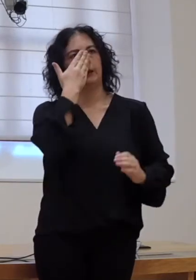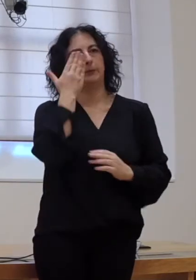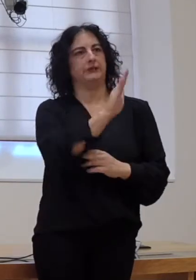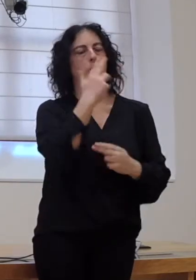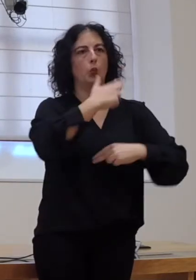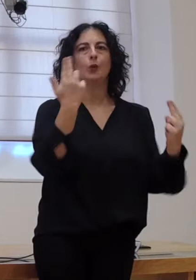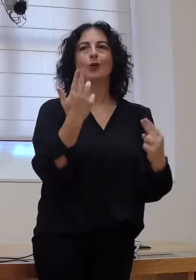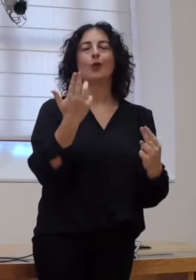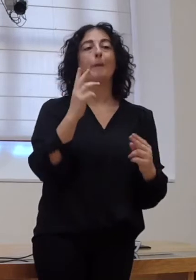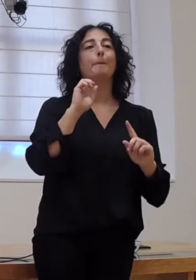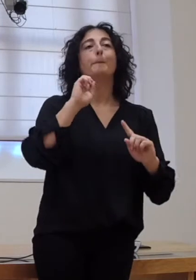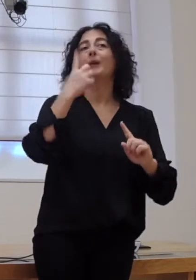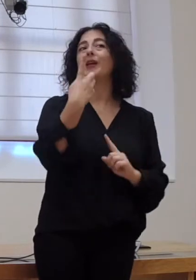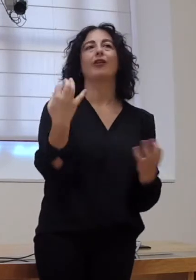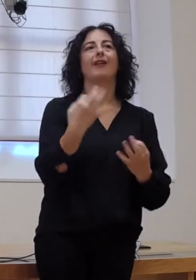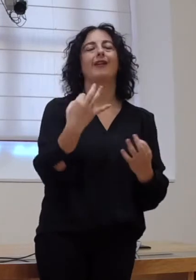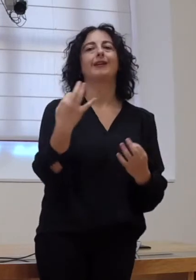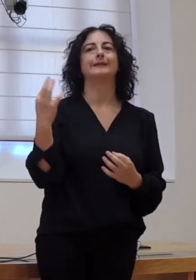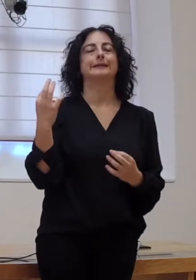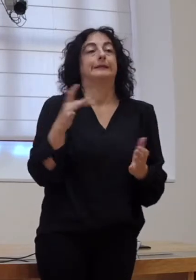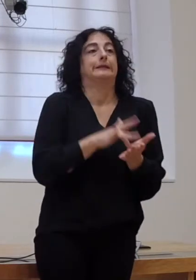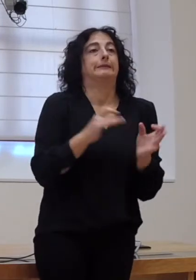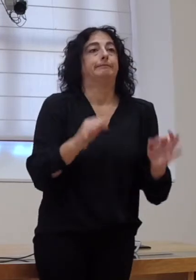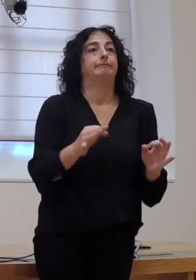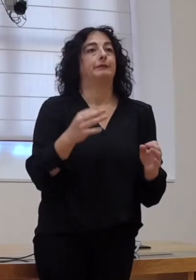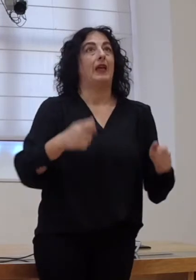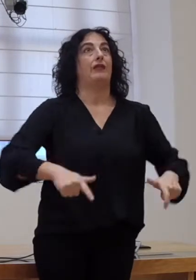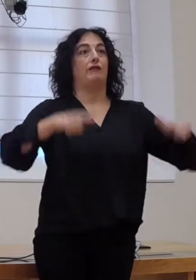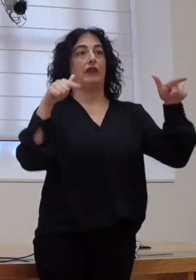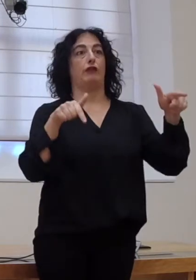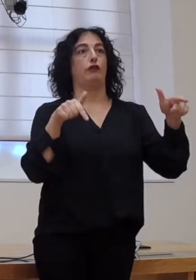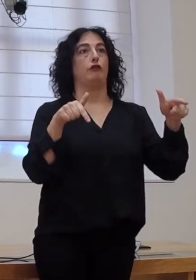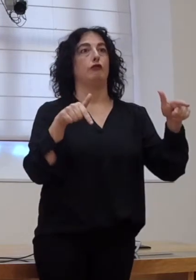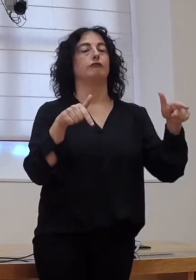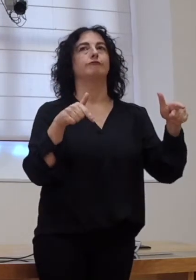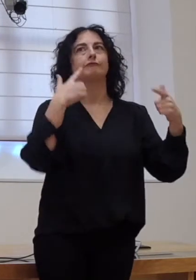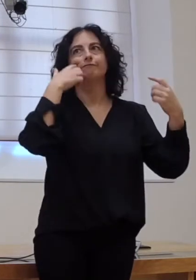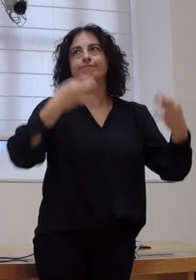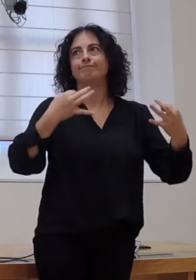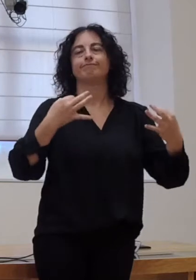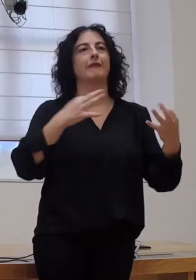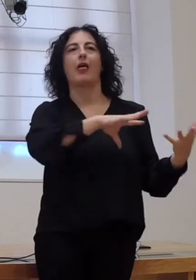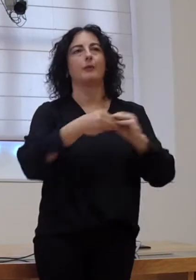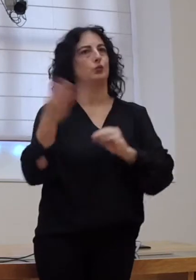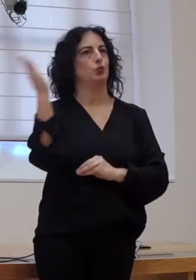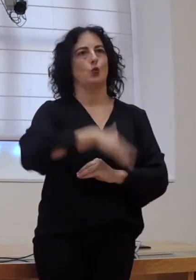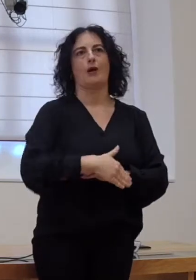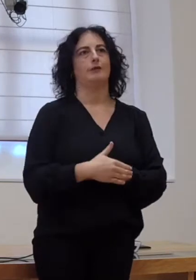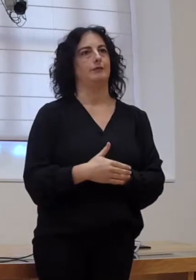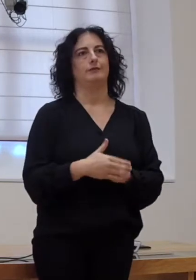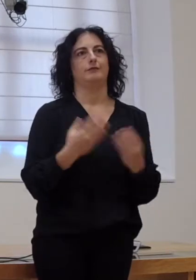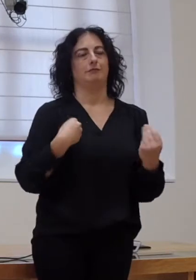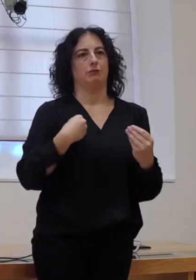nos atoparíamos que chegaría xa a un edificio que físicamente non está adaptado para